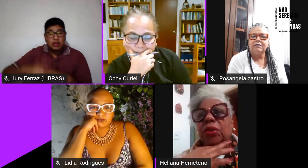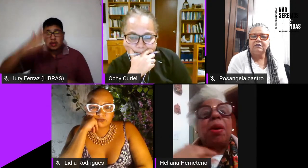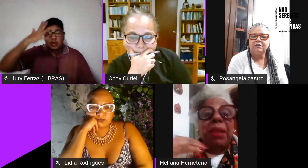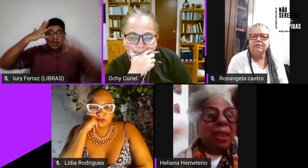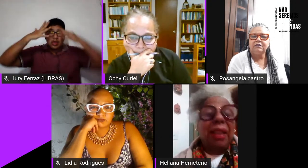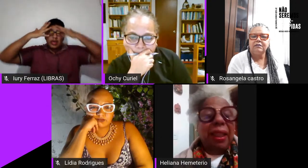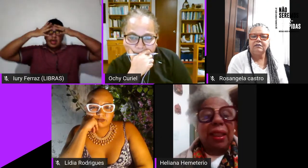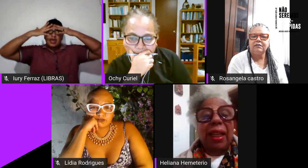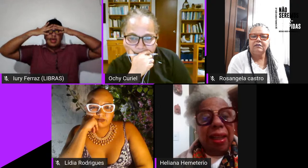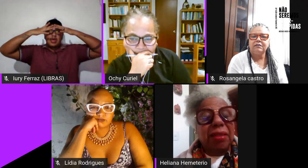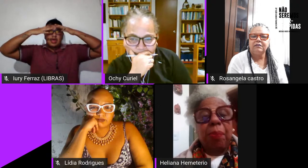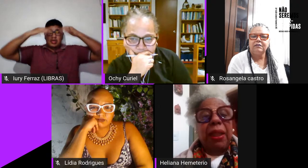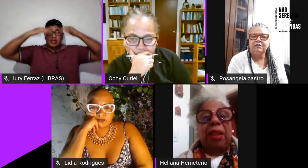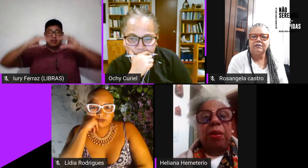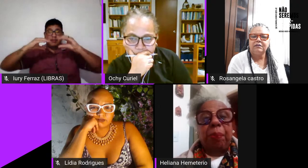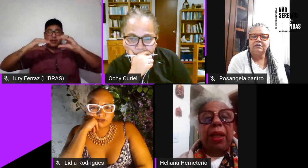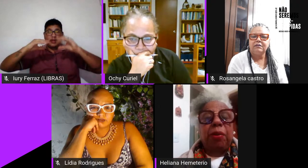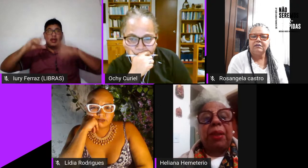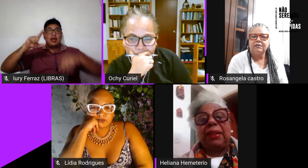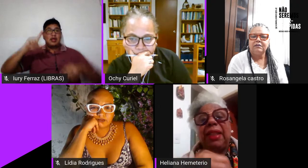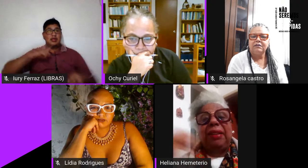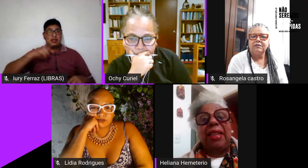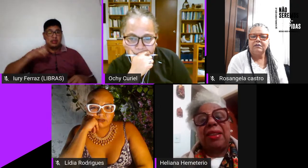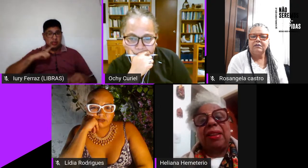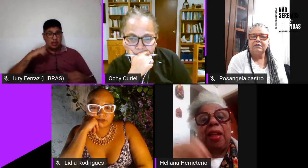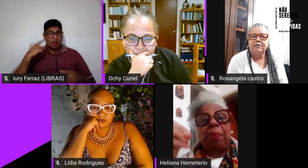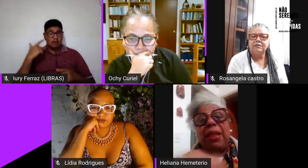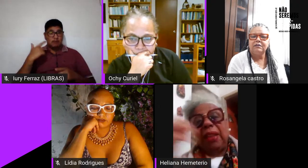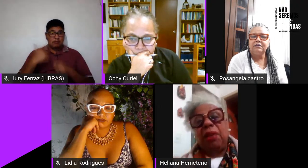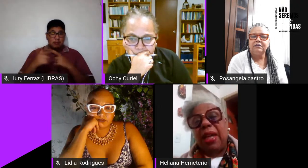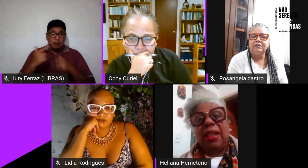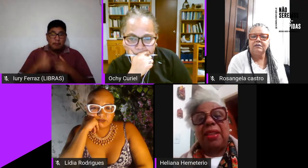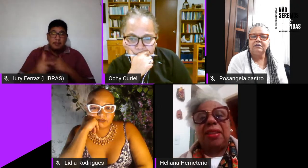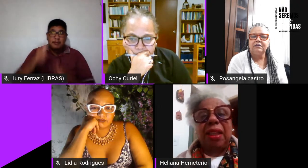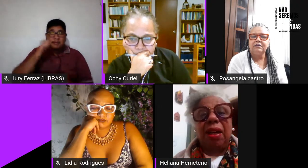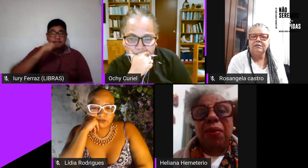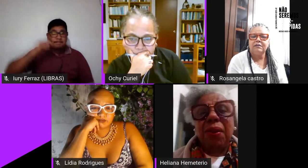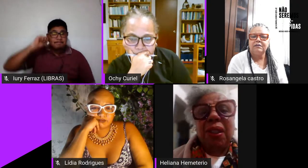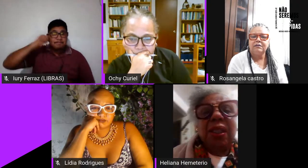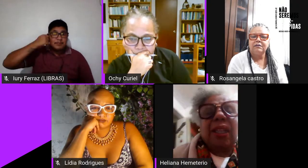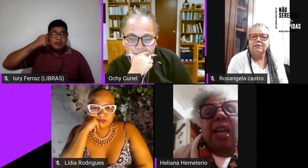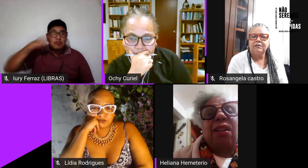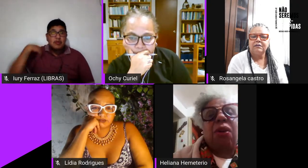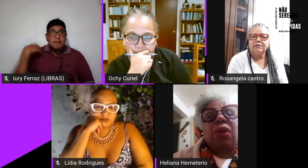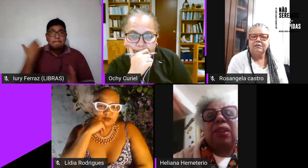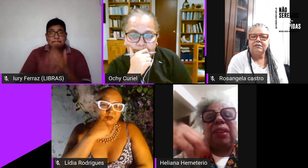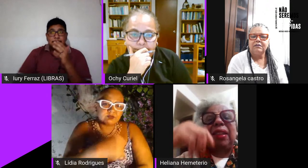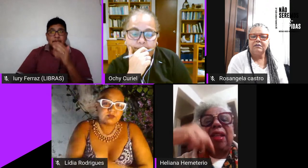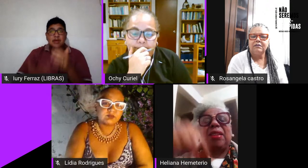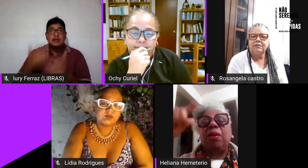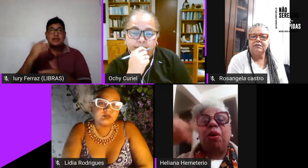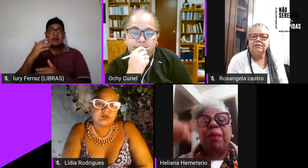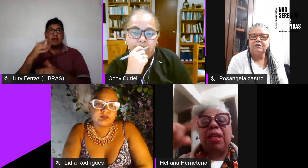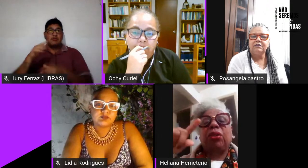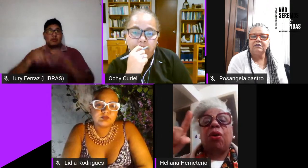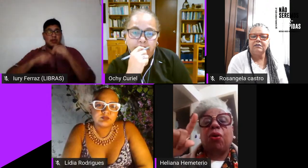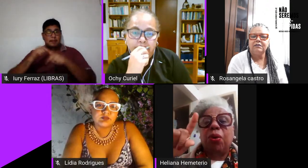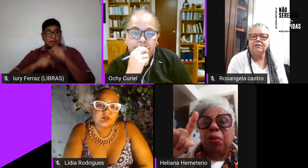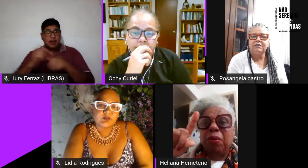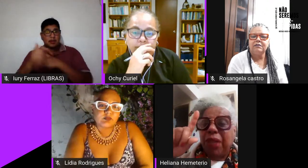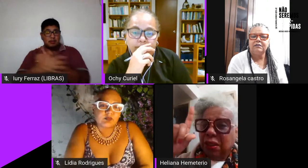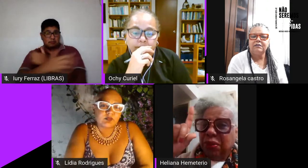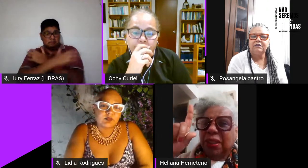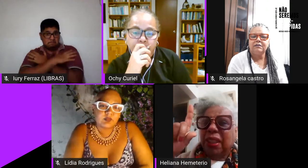de uma menina negra lésbica perdeu o emprego porque a tendência dela perdeu a eleição e ganhou outra tendência em momento